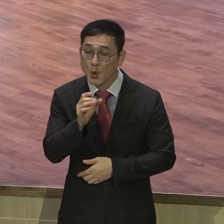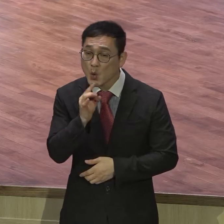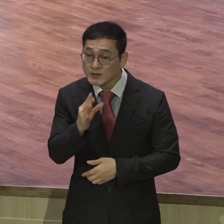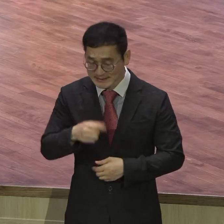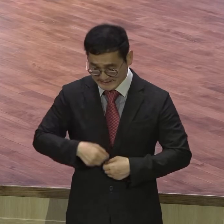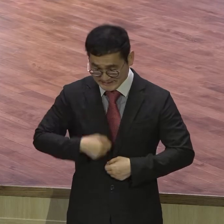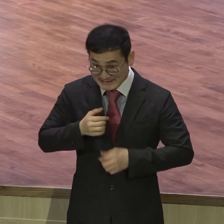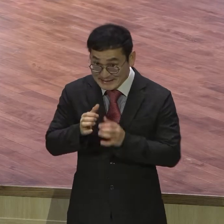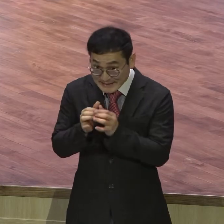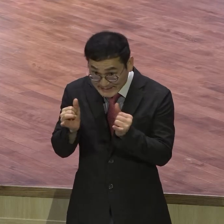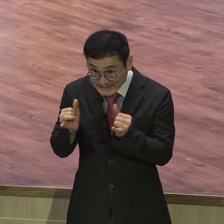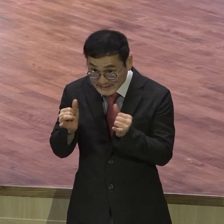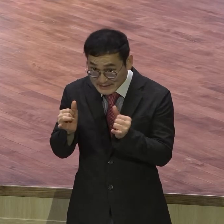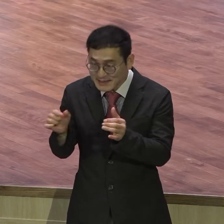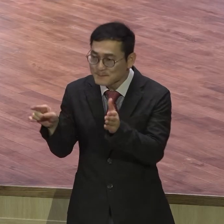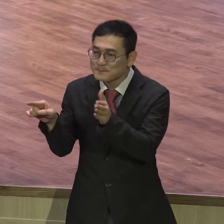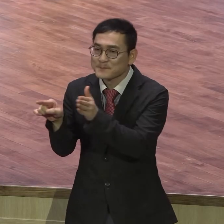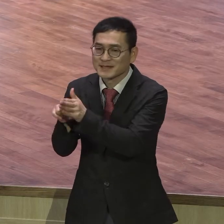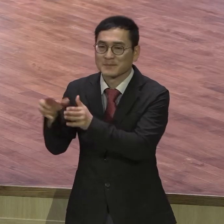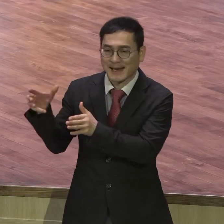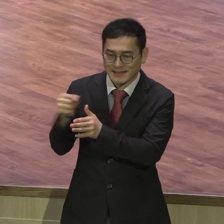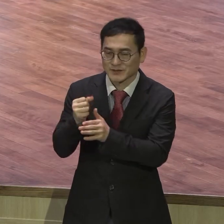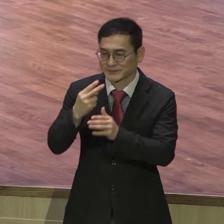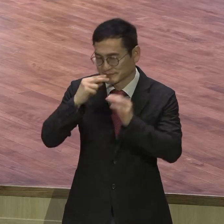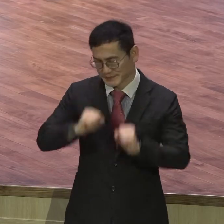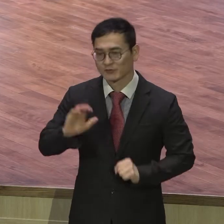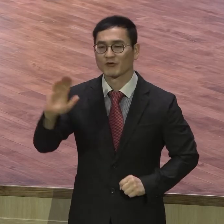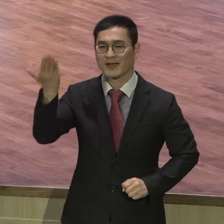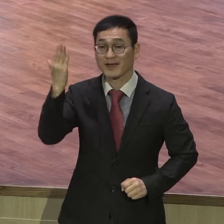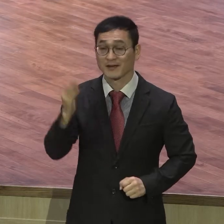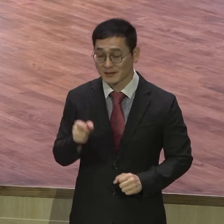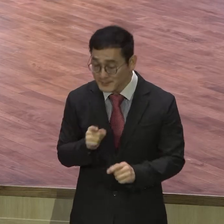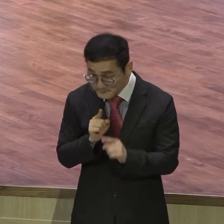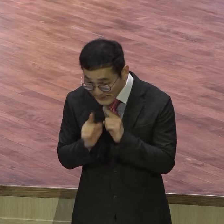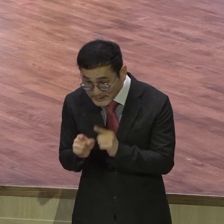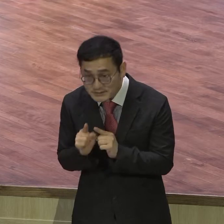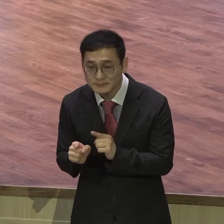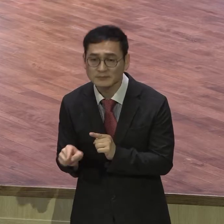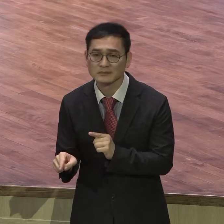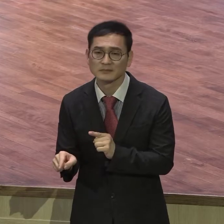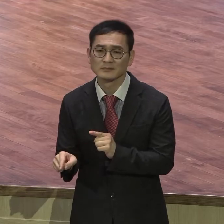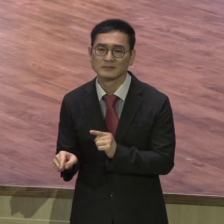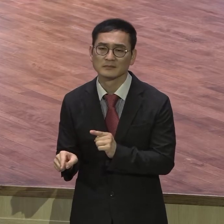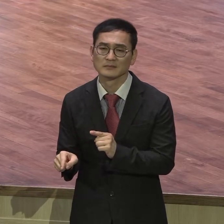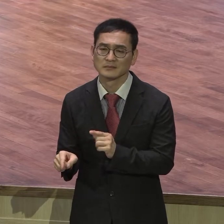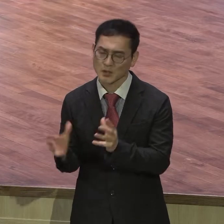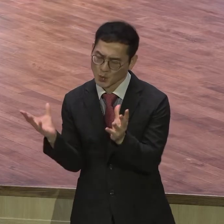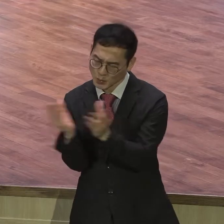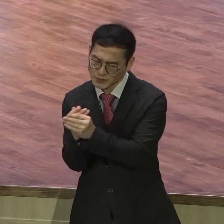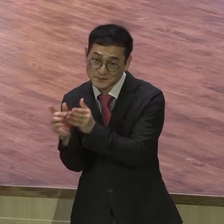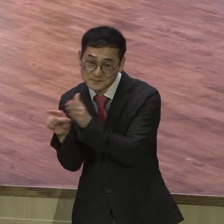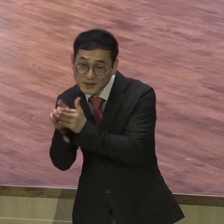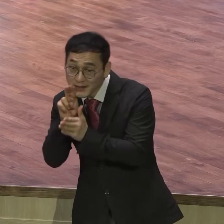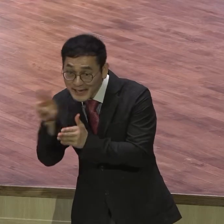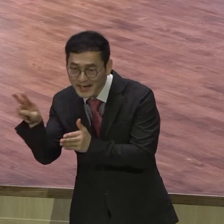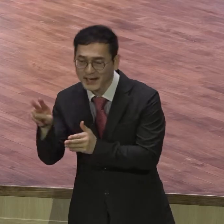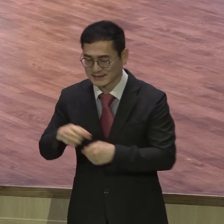믿음으로. 그러니까 이 하나님의 말씀을 온전히 이들이 안 믿은 거예요.